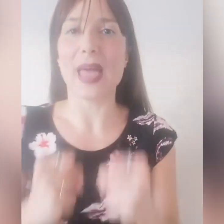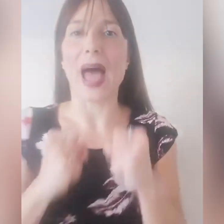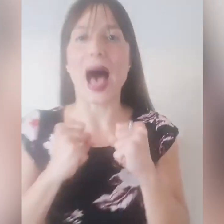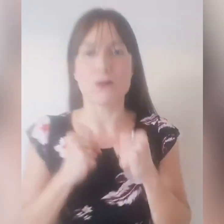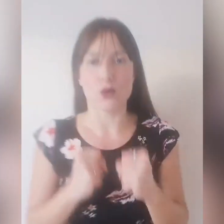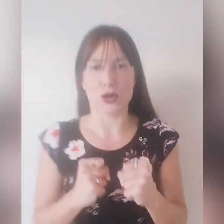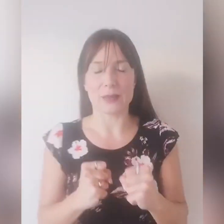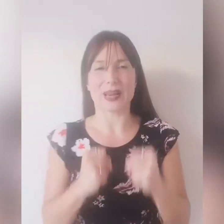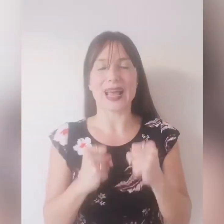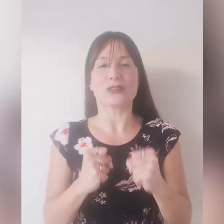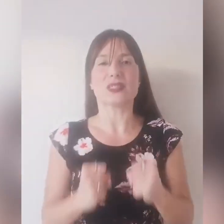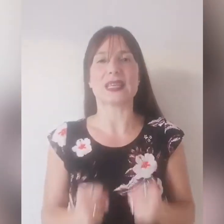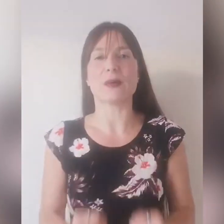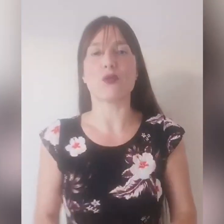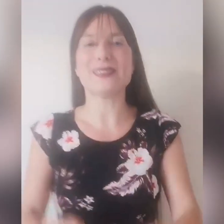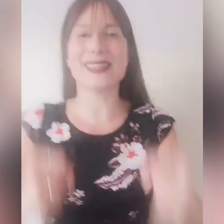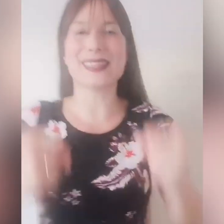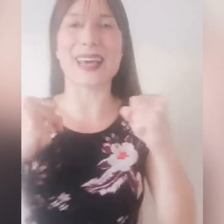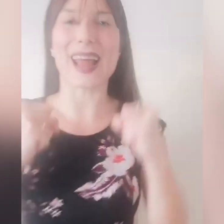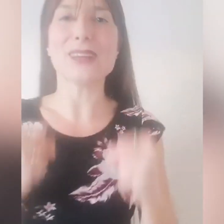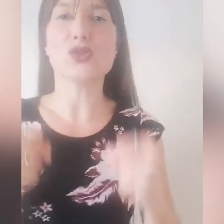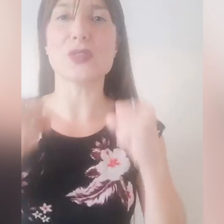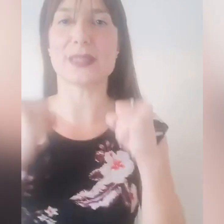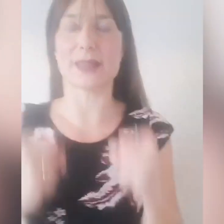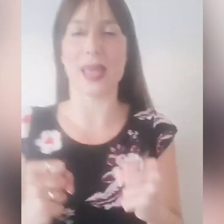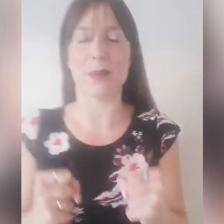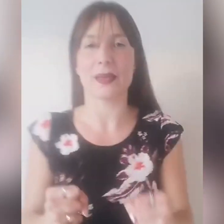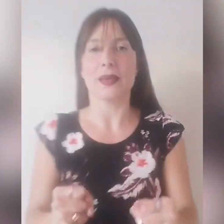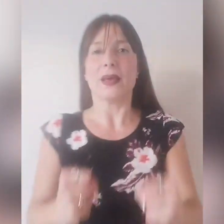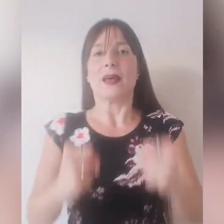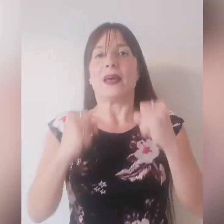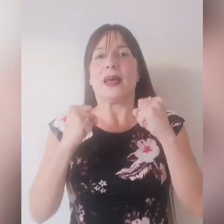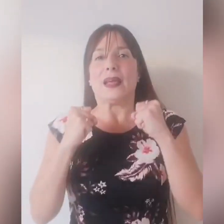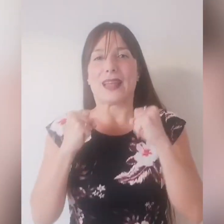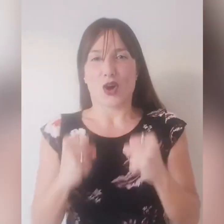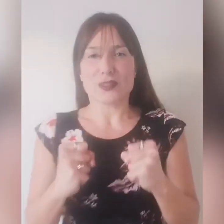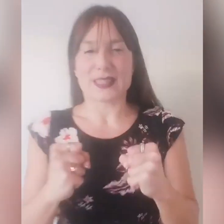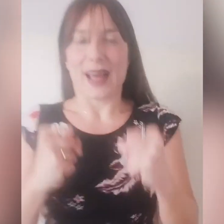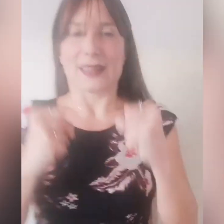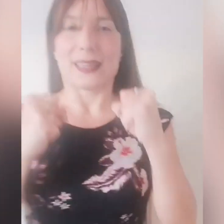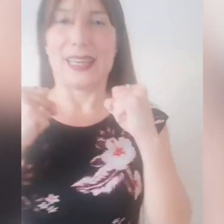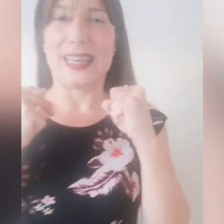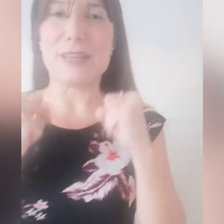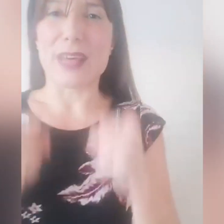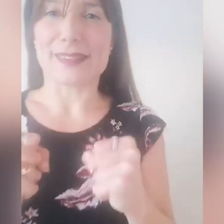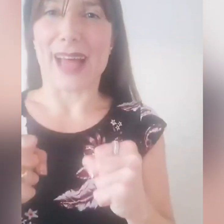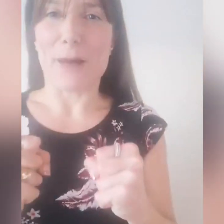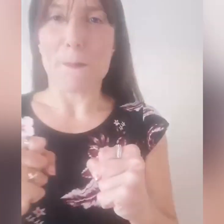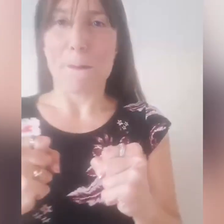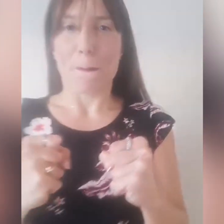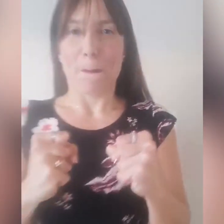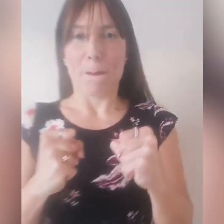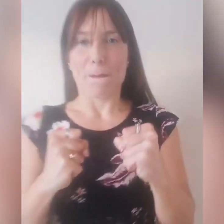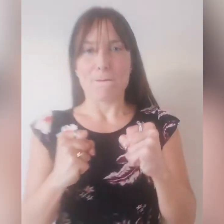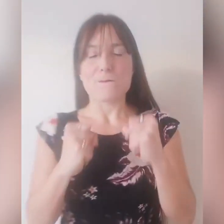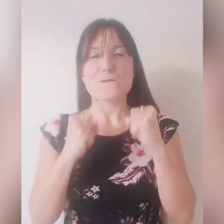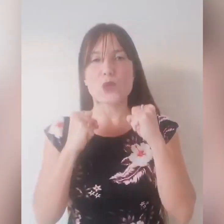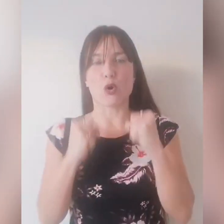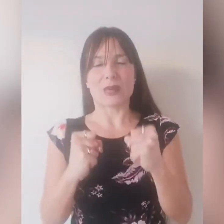a voi, pregando insieme a voi, dichiarando insieme la nostra libertà come